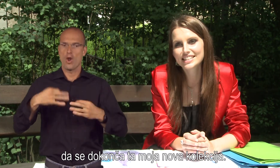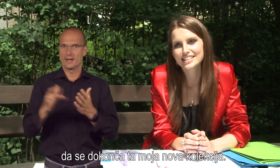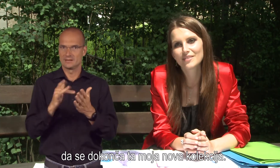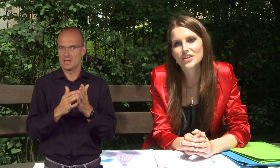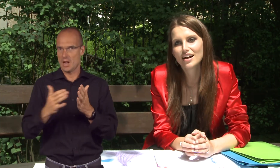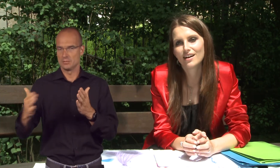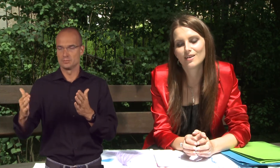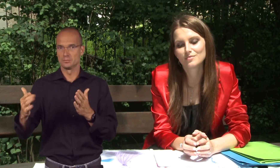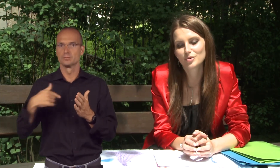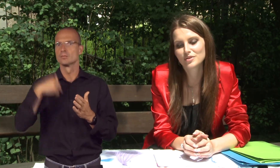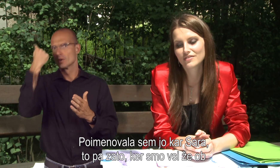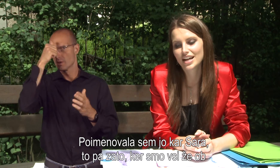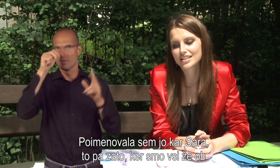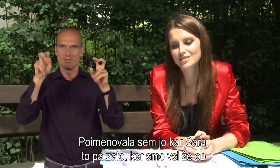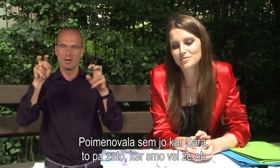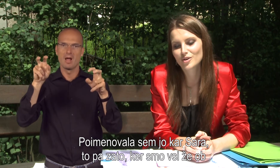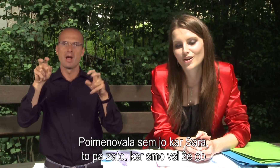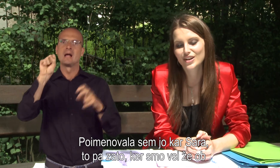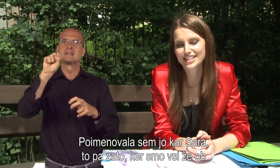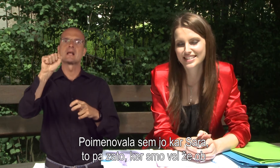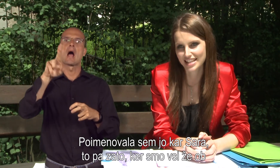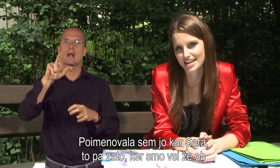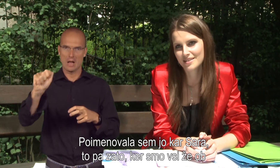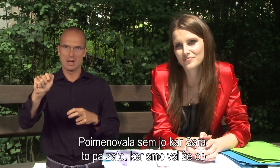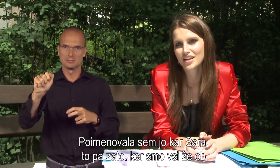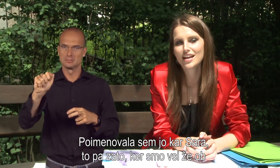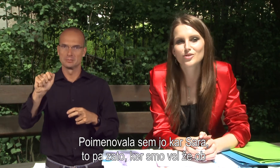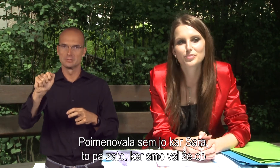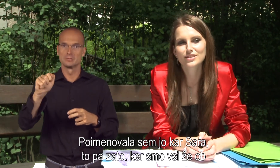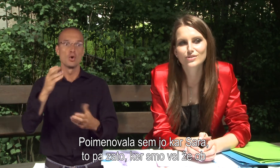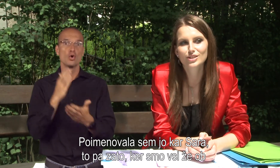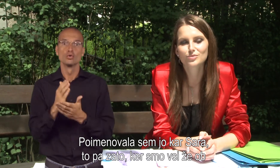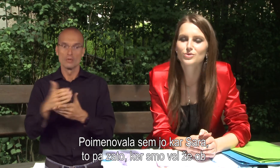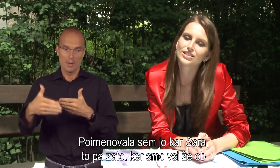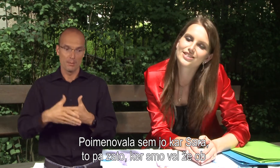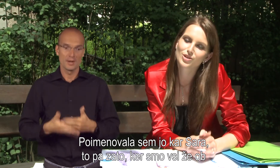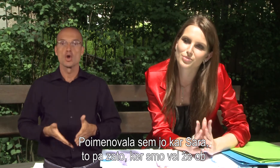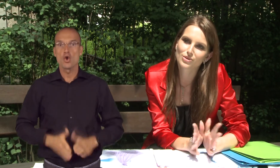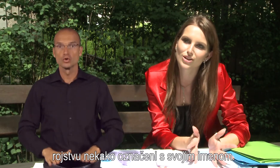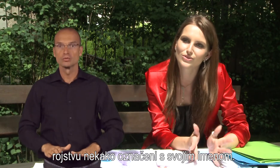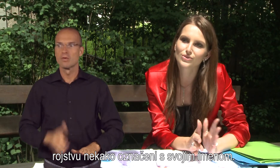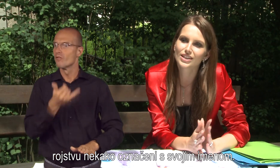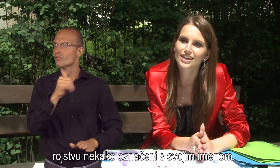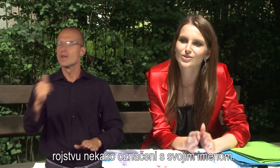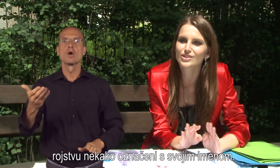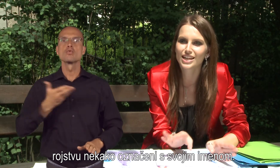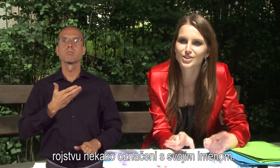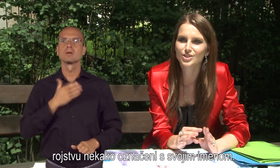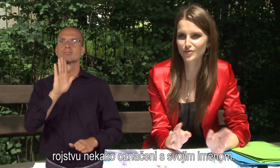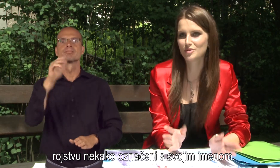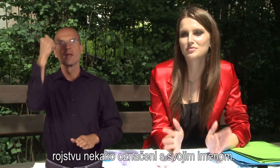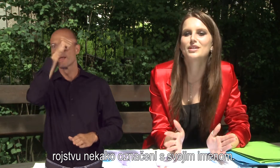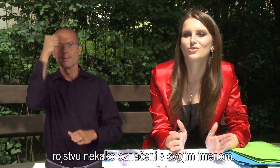kolekcija, poimenovala sem jo Karsara. To pa zato, ker smo vsi že pri rojstvu nekako